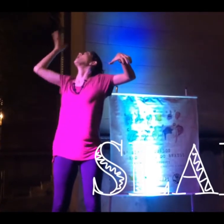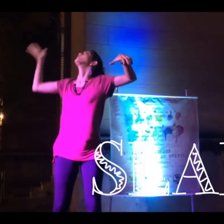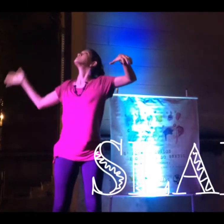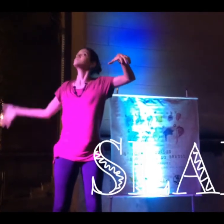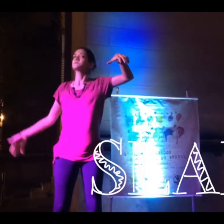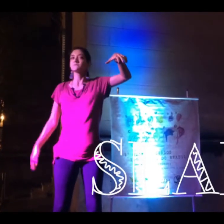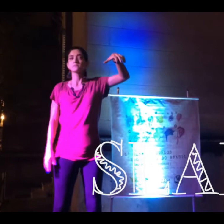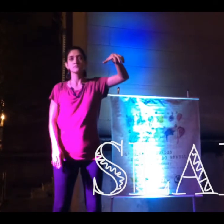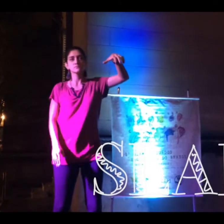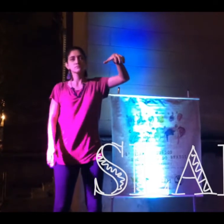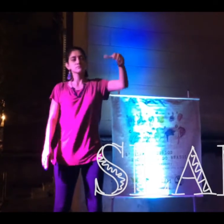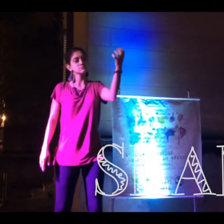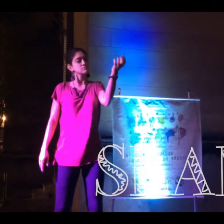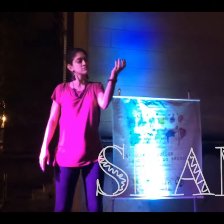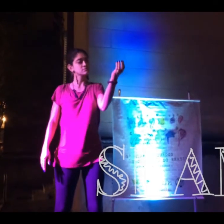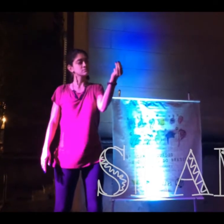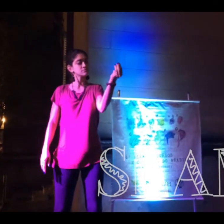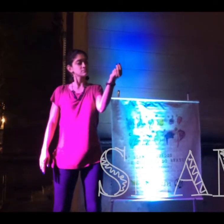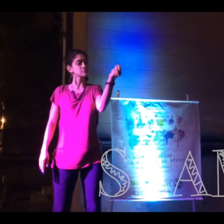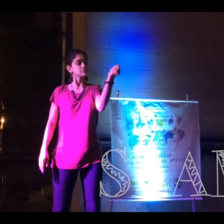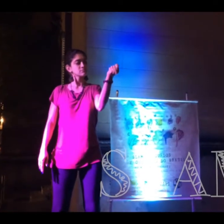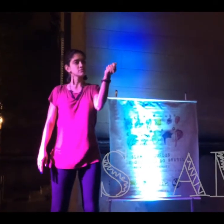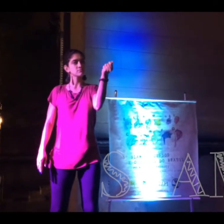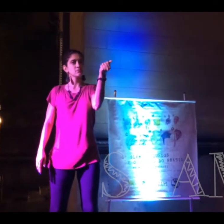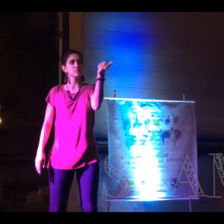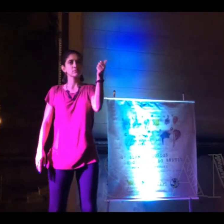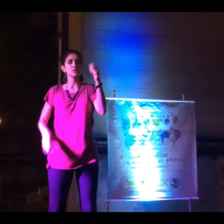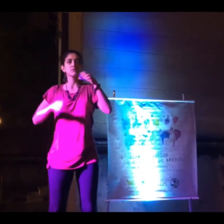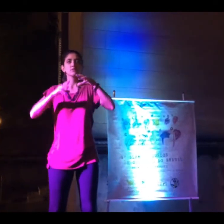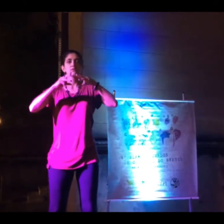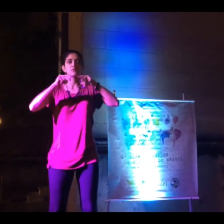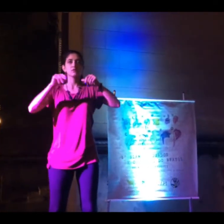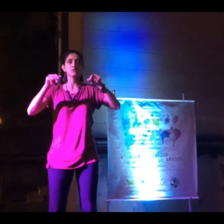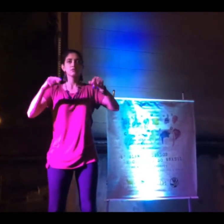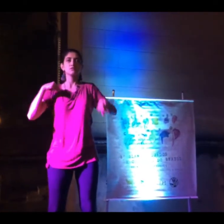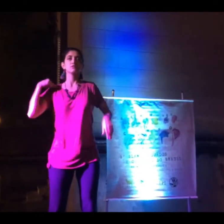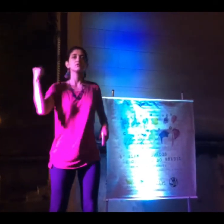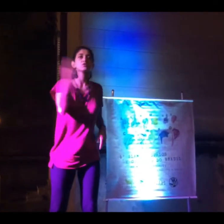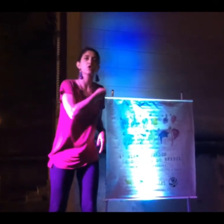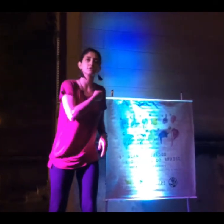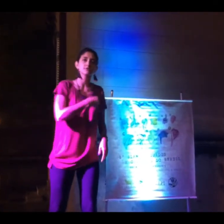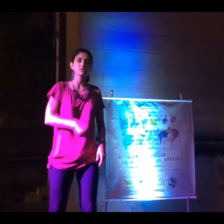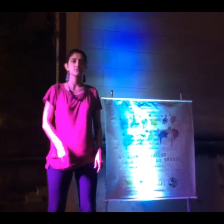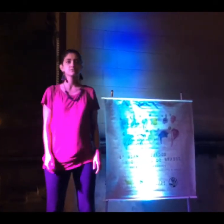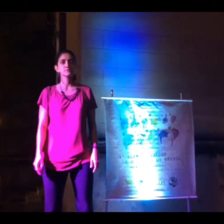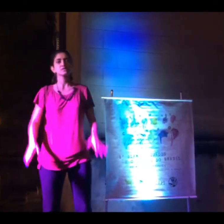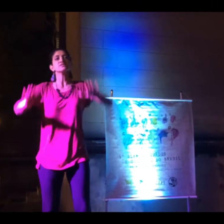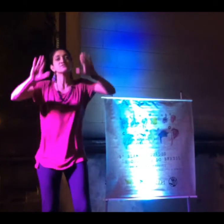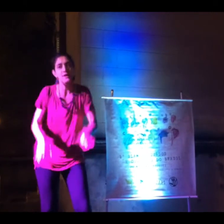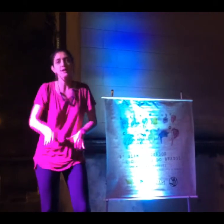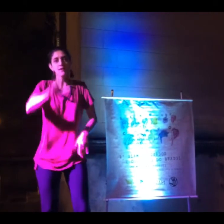a nossa terra. Terra Brasil.